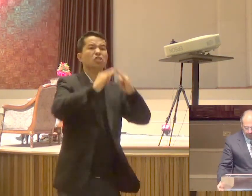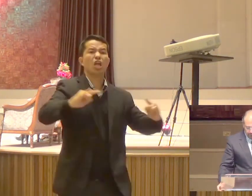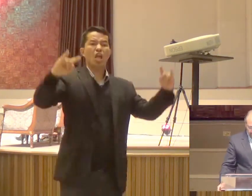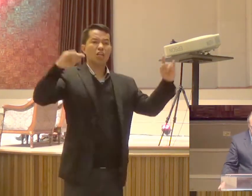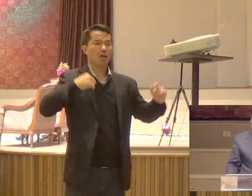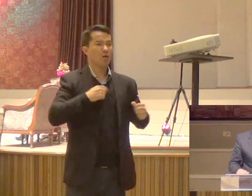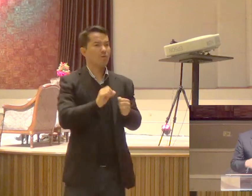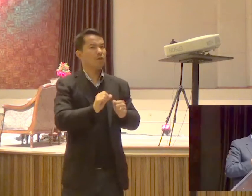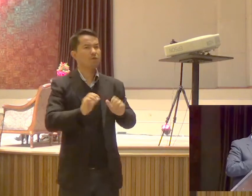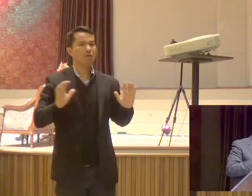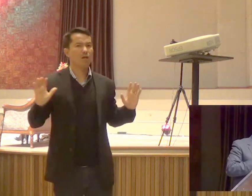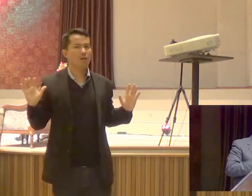Segundo lugar